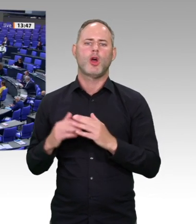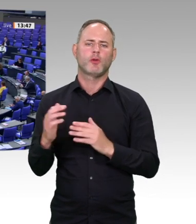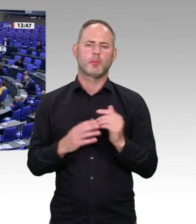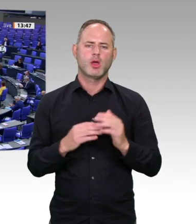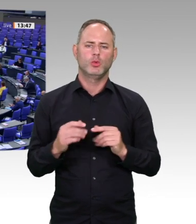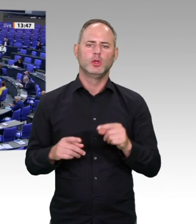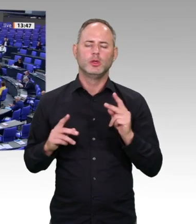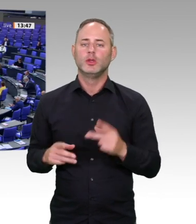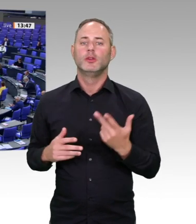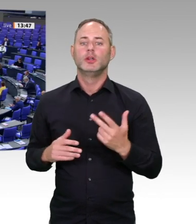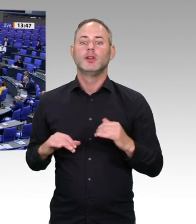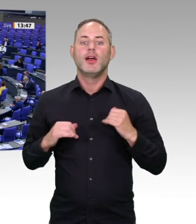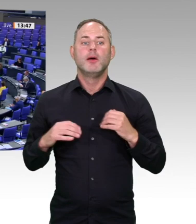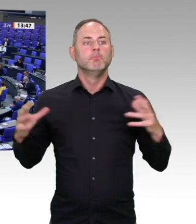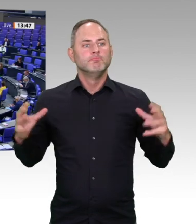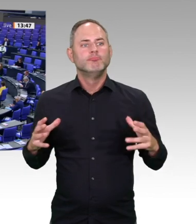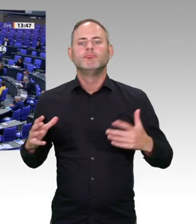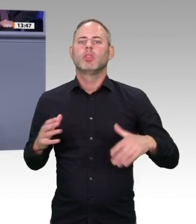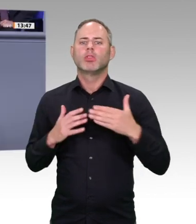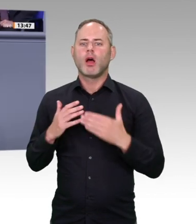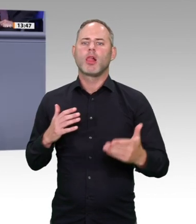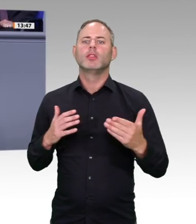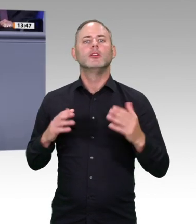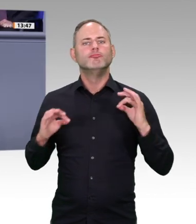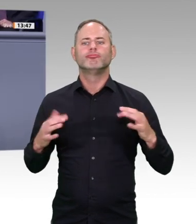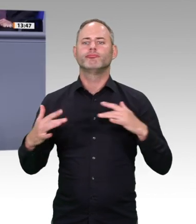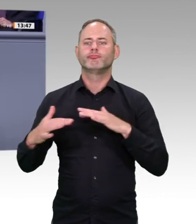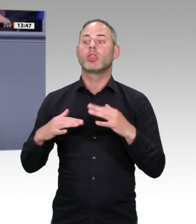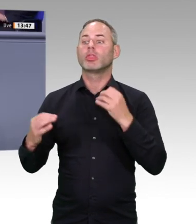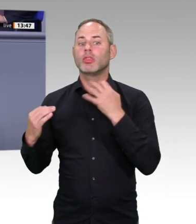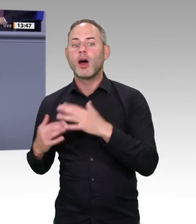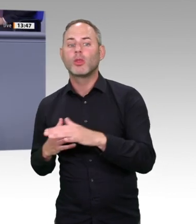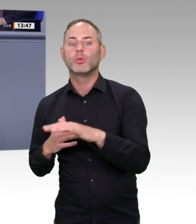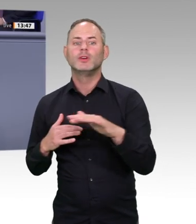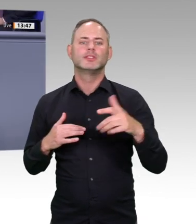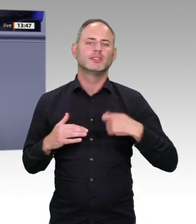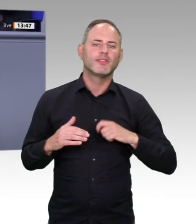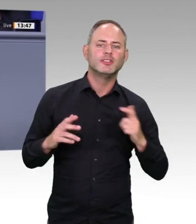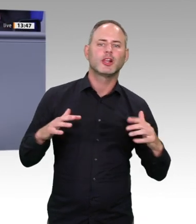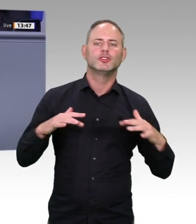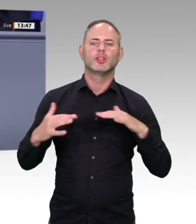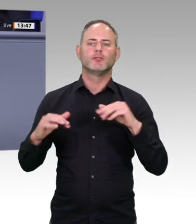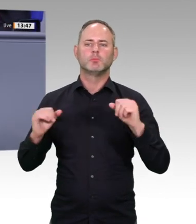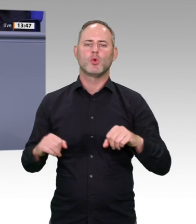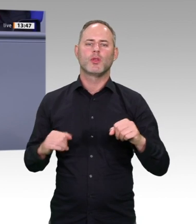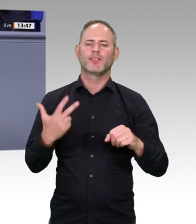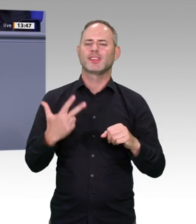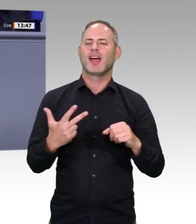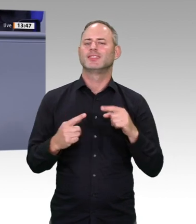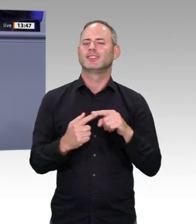Schon in der Kita sollen die Kinder forschen, wie unsere Gesellschaft und die Welt, in der wir leben, nachhaltiger gestaltet